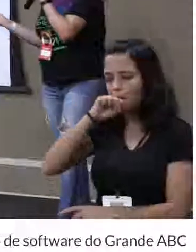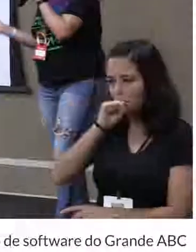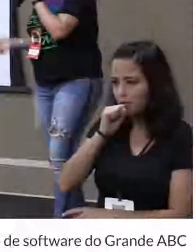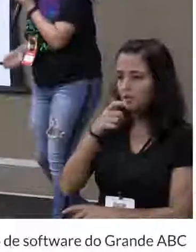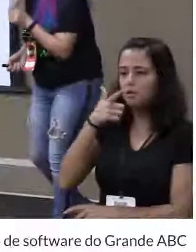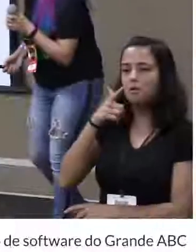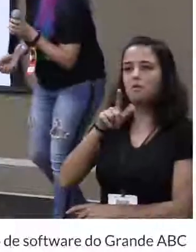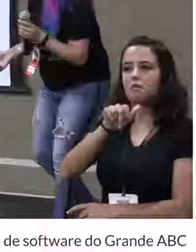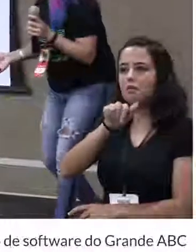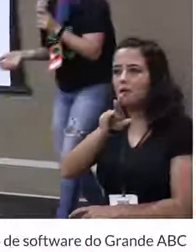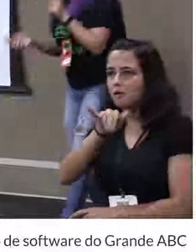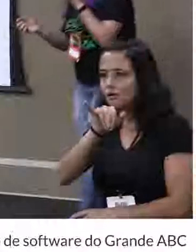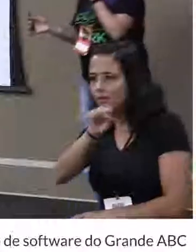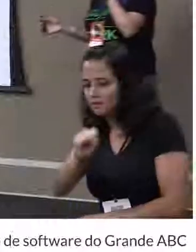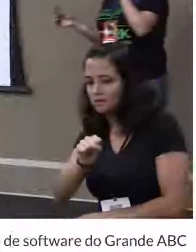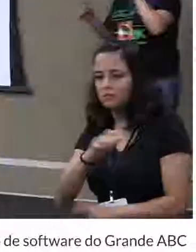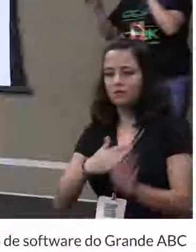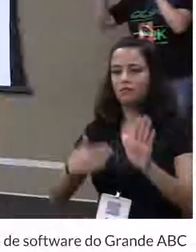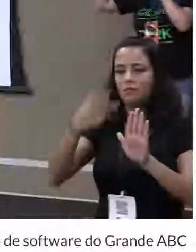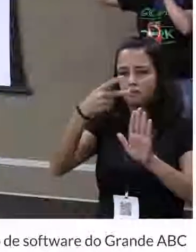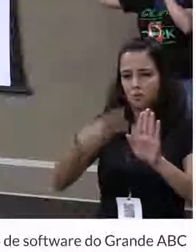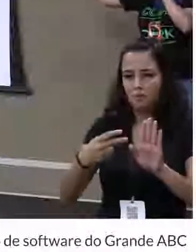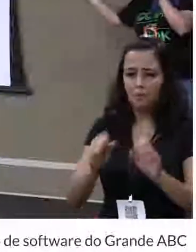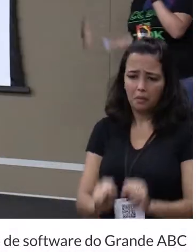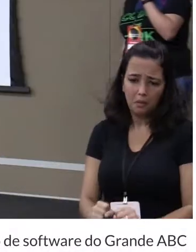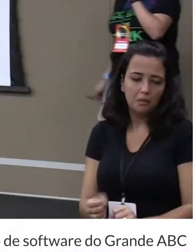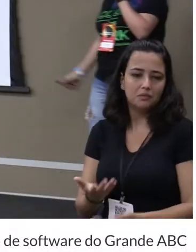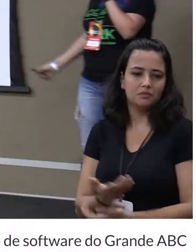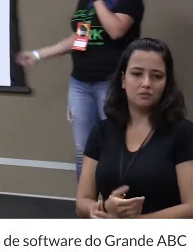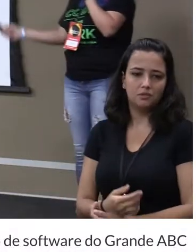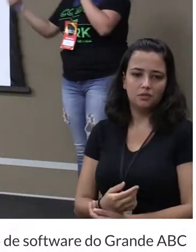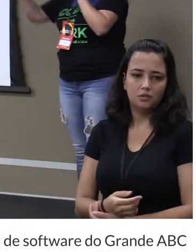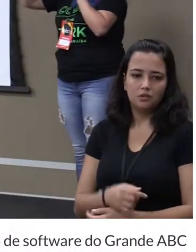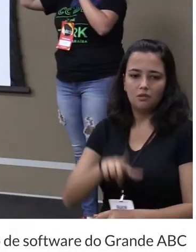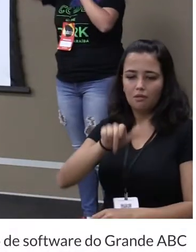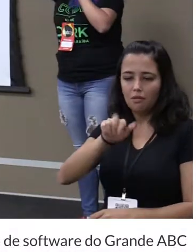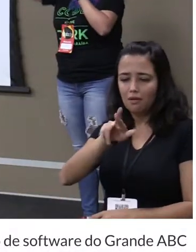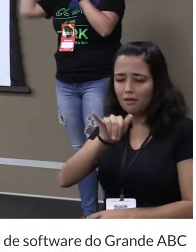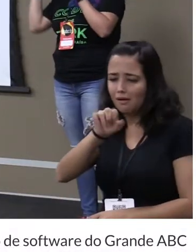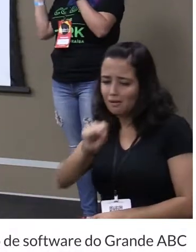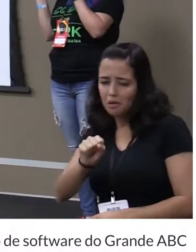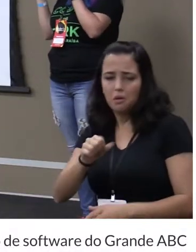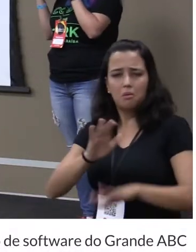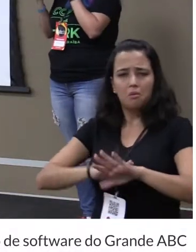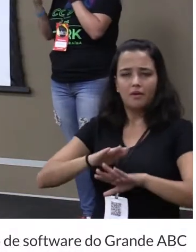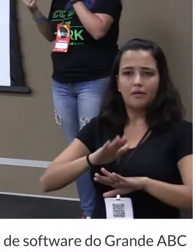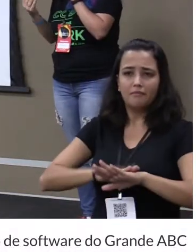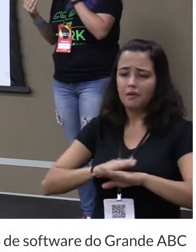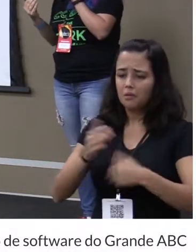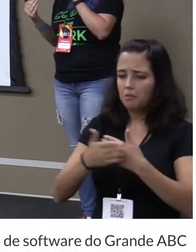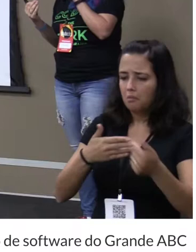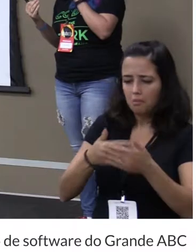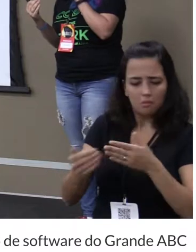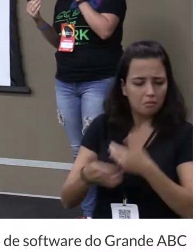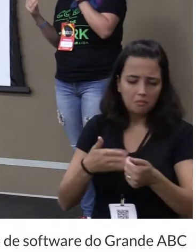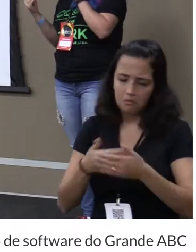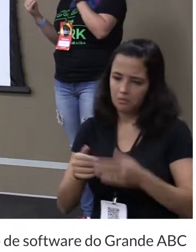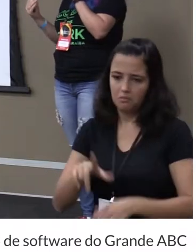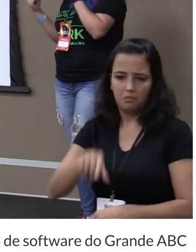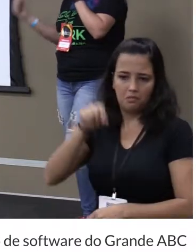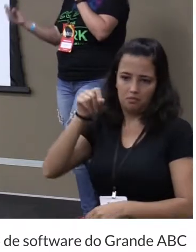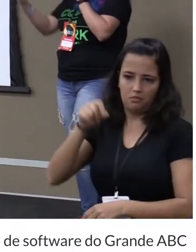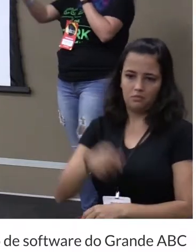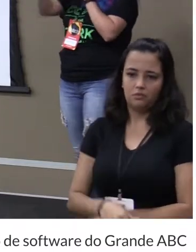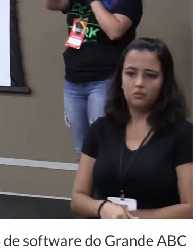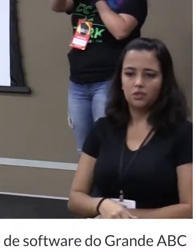É, Larissa Mãe, né? Pode ter Larissa Frontend, que faz qualquer coisa ali que eu decido que ela faça. Sabe?